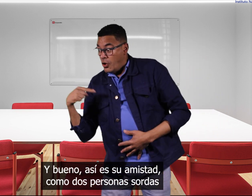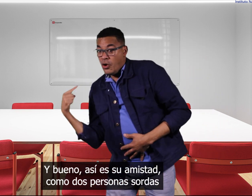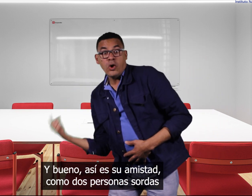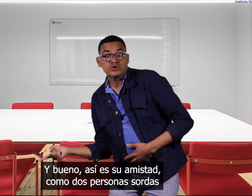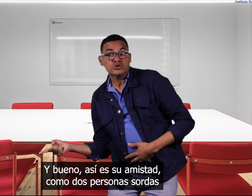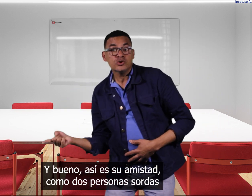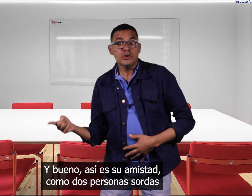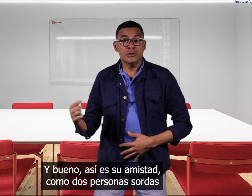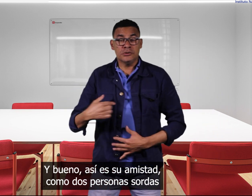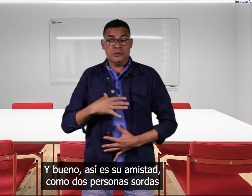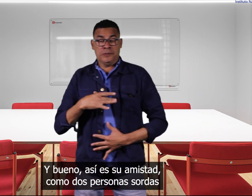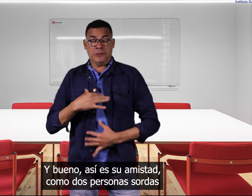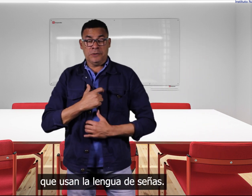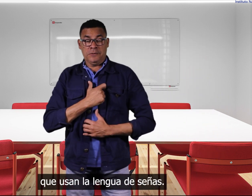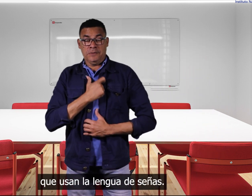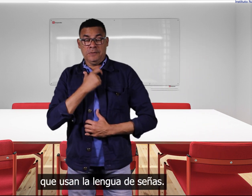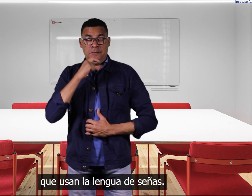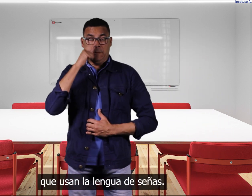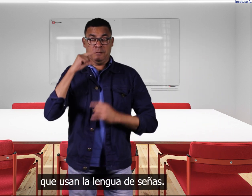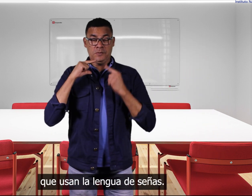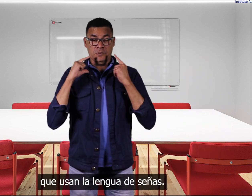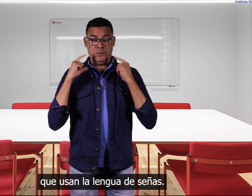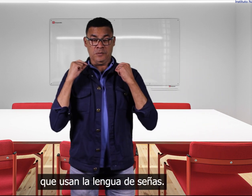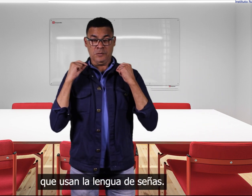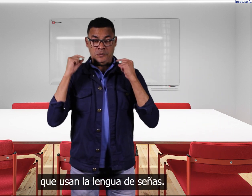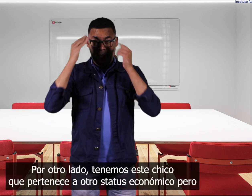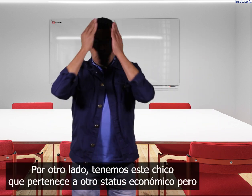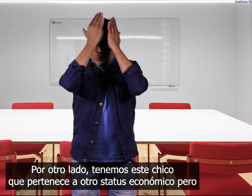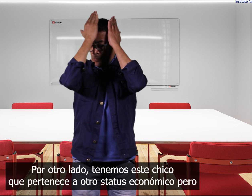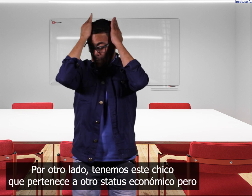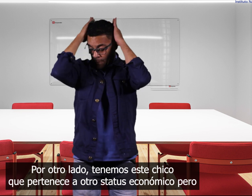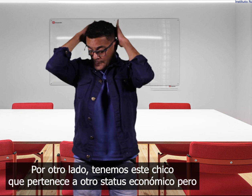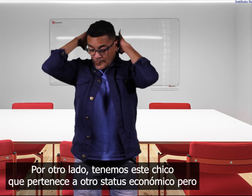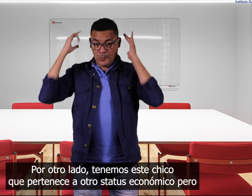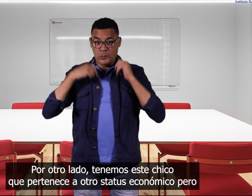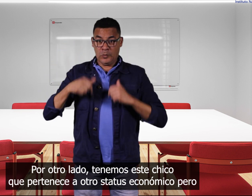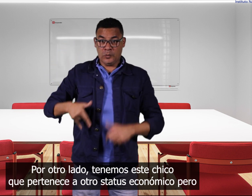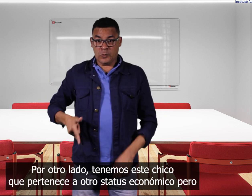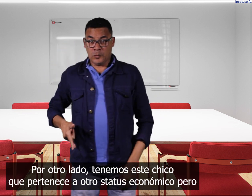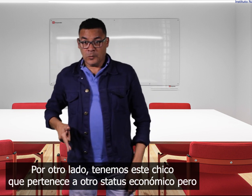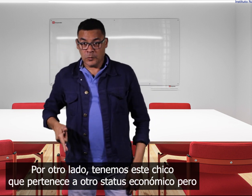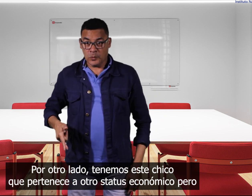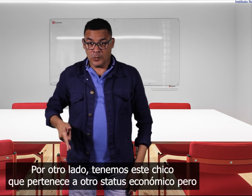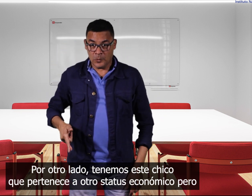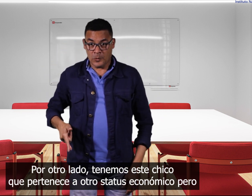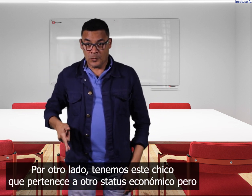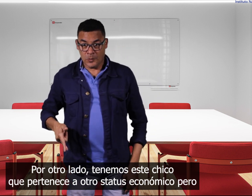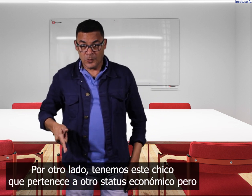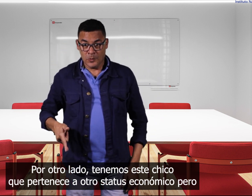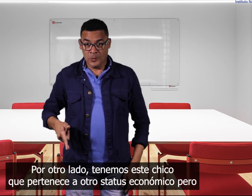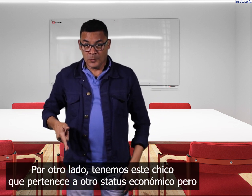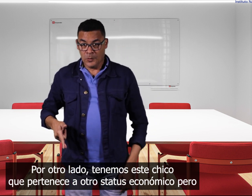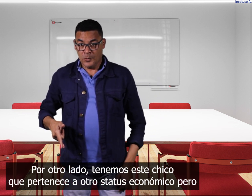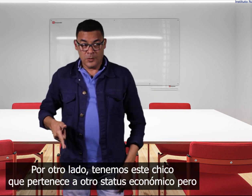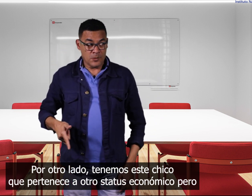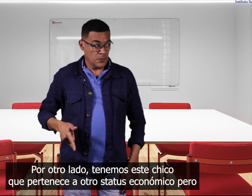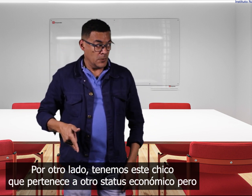dos personas sordas que usan la lengua de señas por otro lado tenemos este chico que pertenece a otro estado